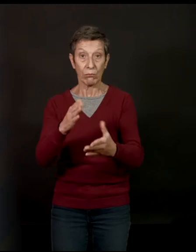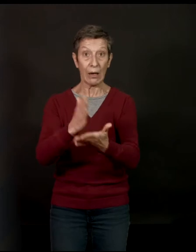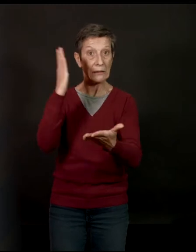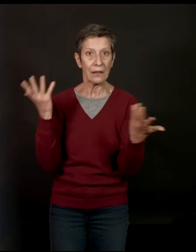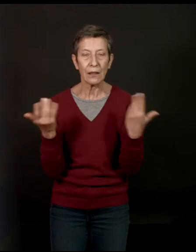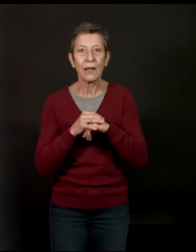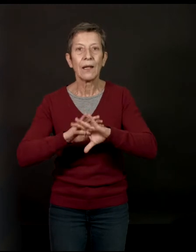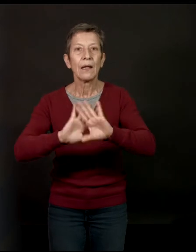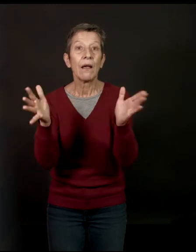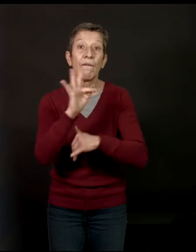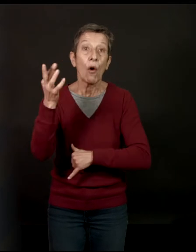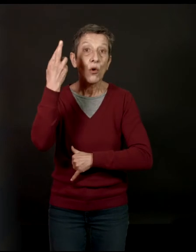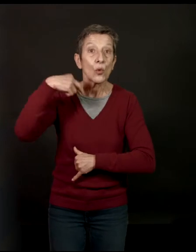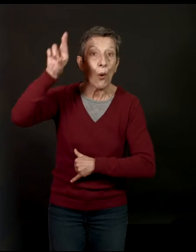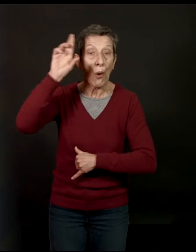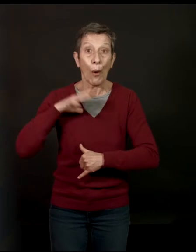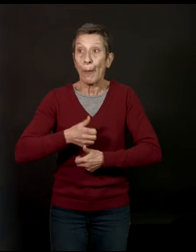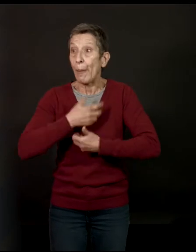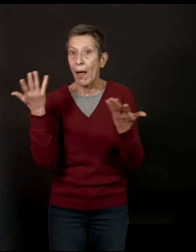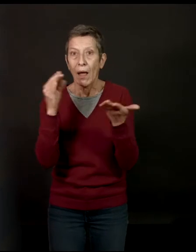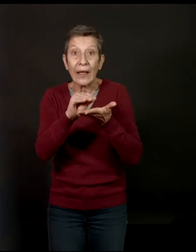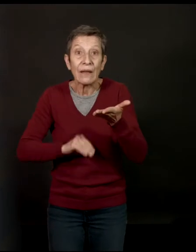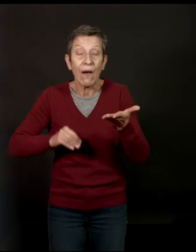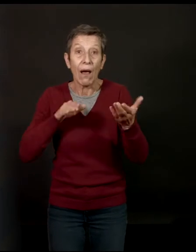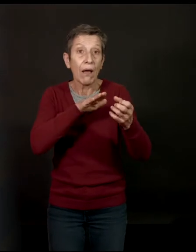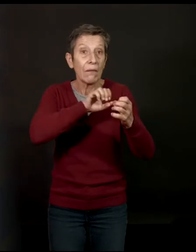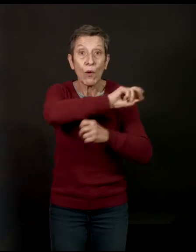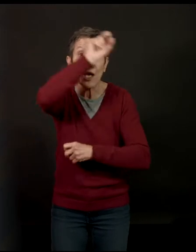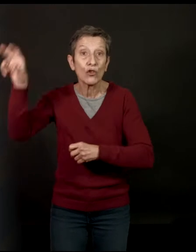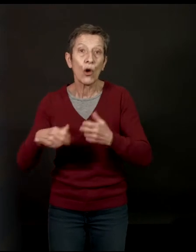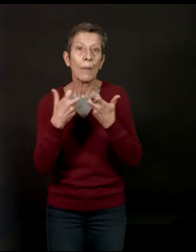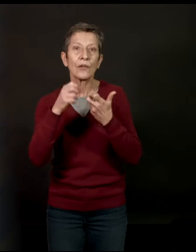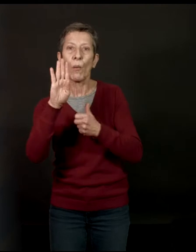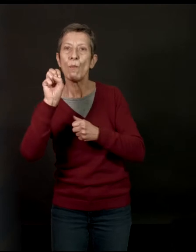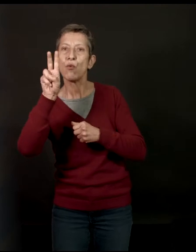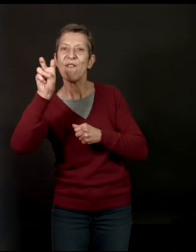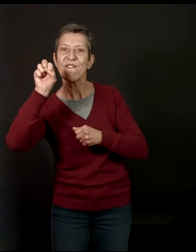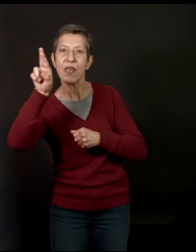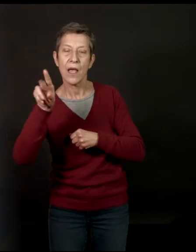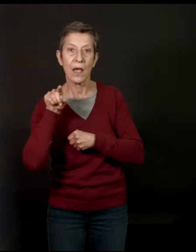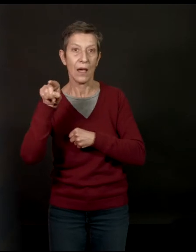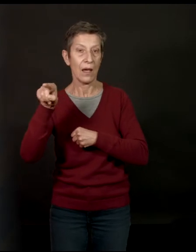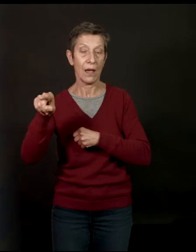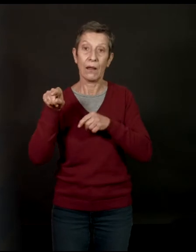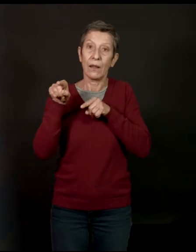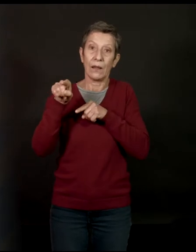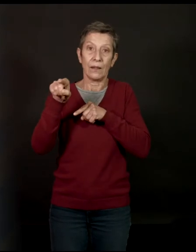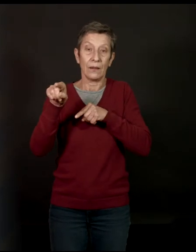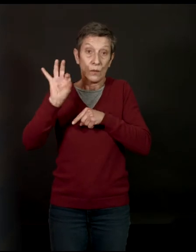France ou en Europe, il y a eu toute cette vague d'écrivains voyageurs, dont Bouvier était le porte-étendard en premier, qu'on peut presque ranger dans cette